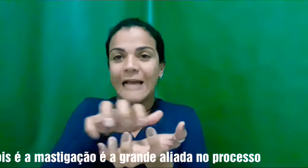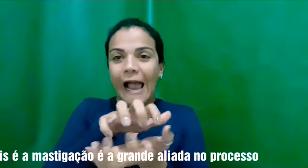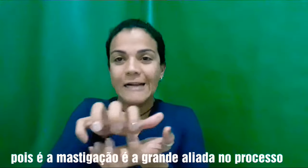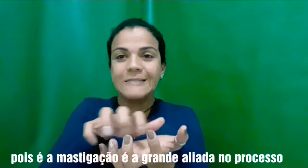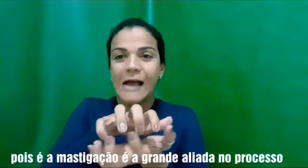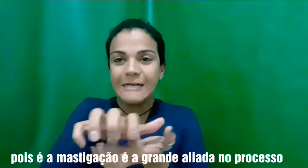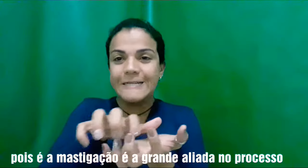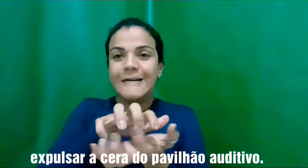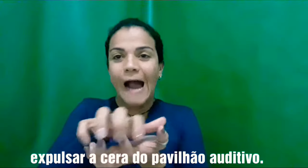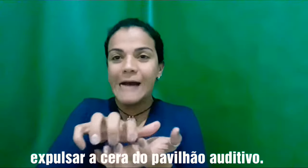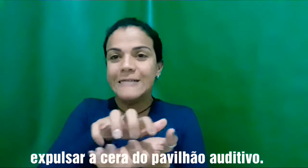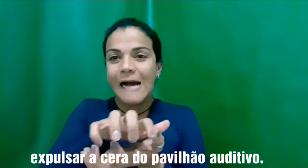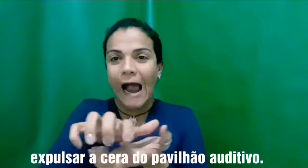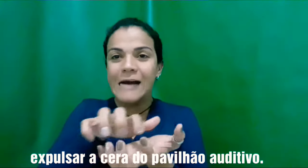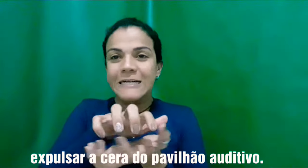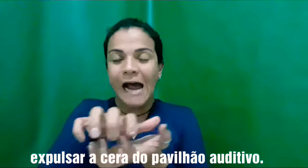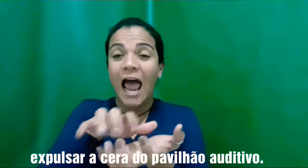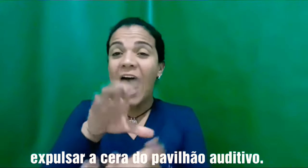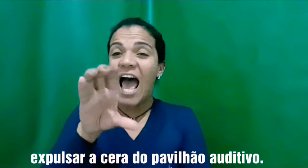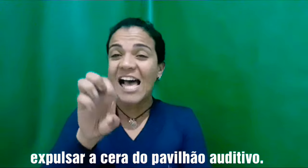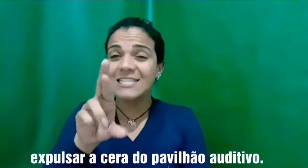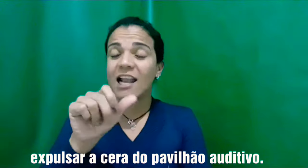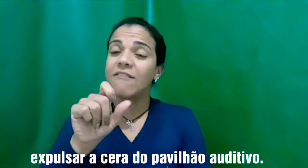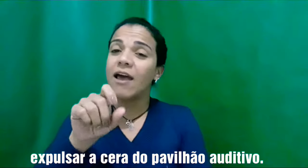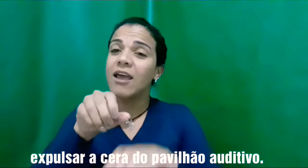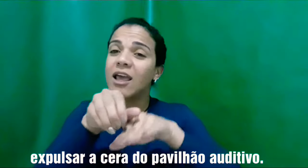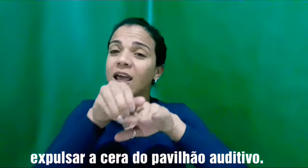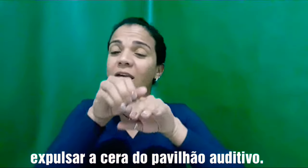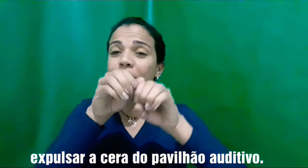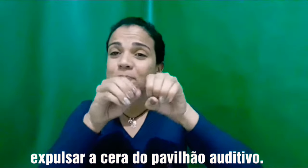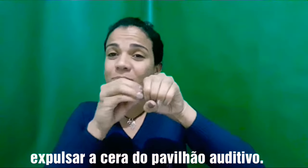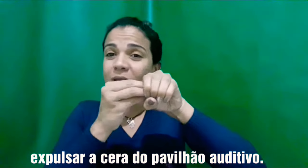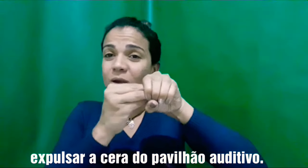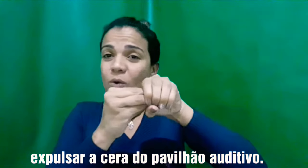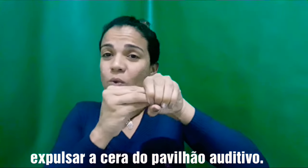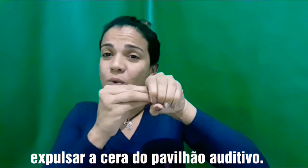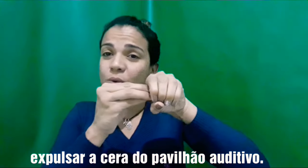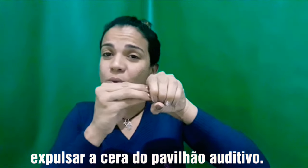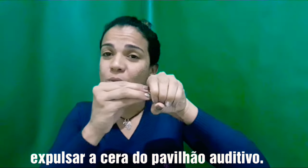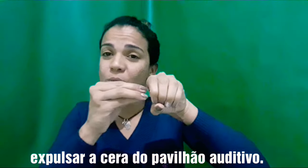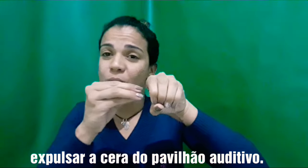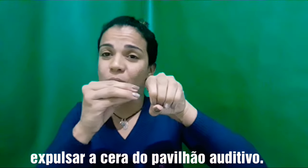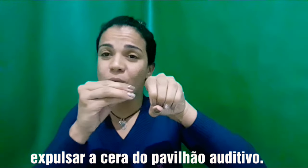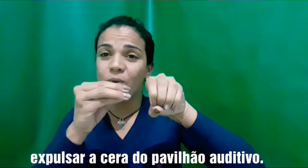do Vosso povo,